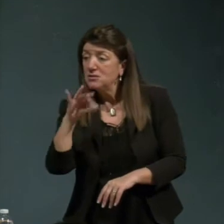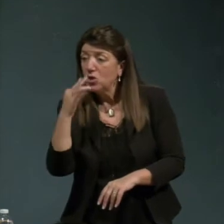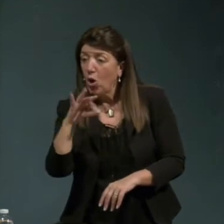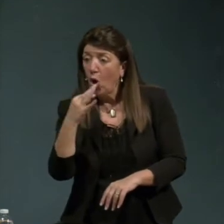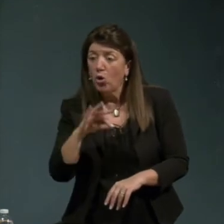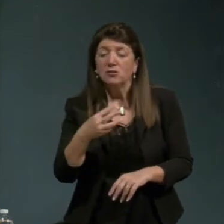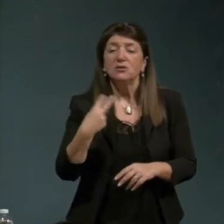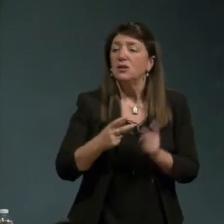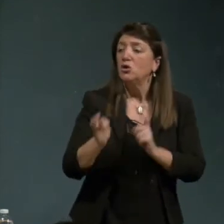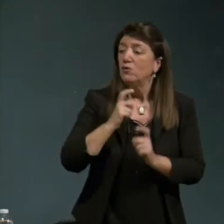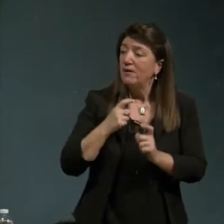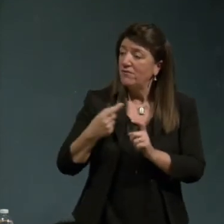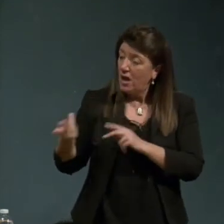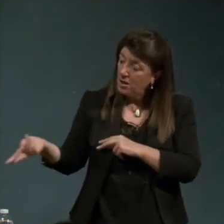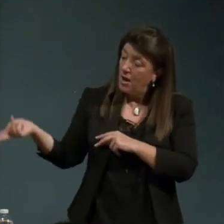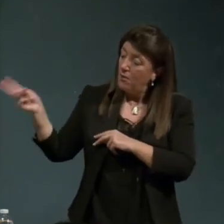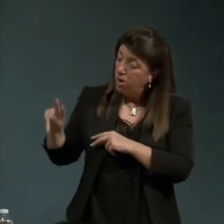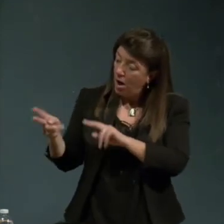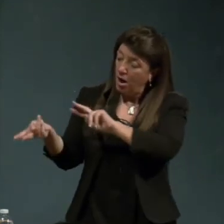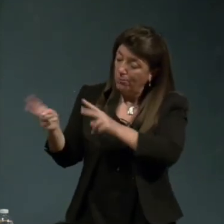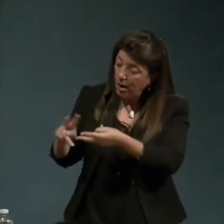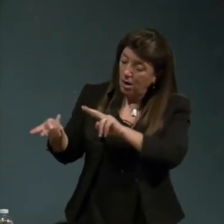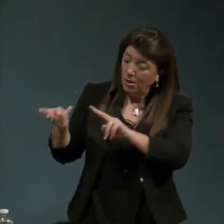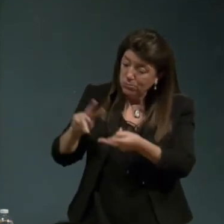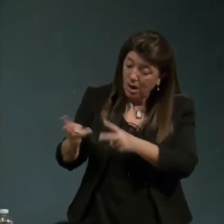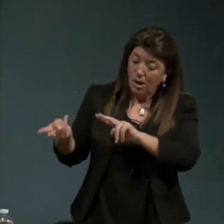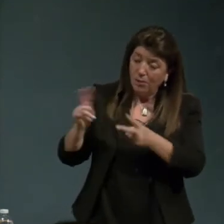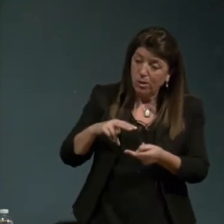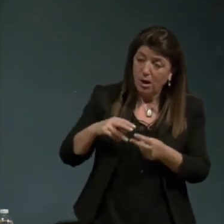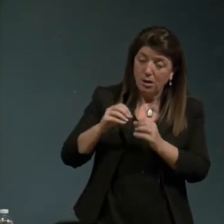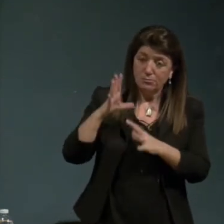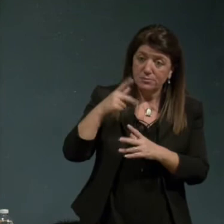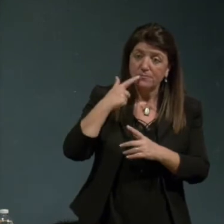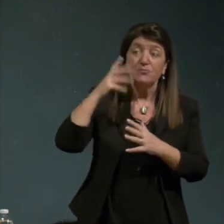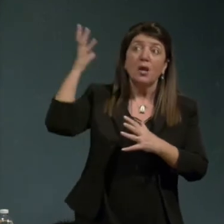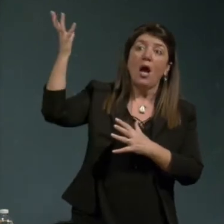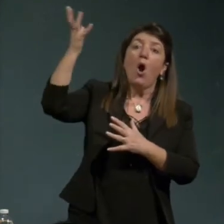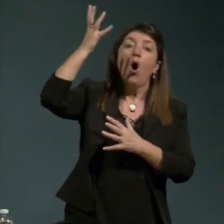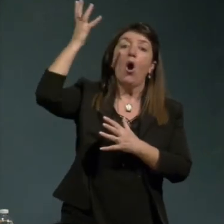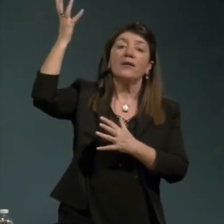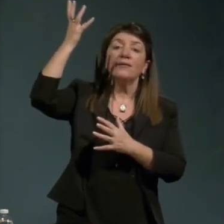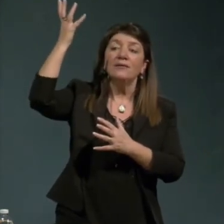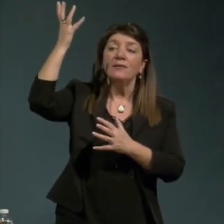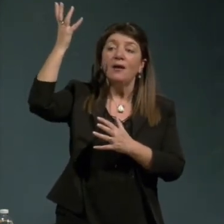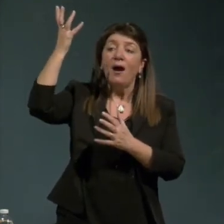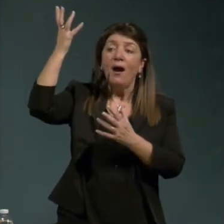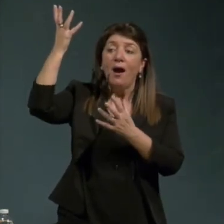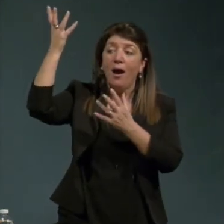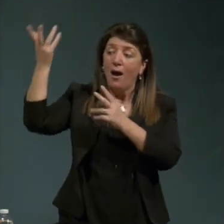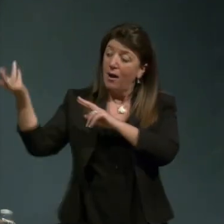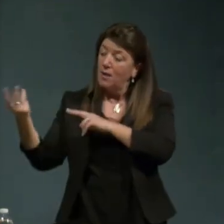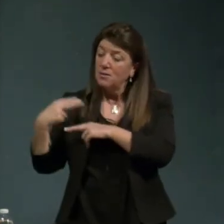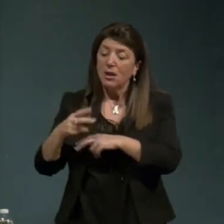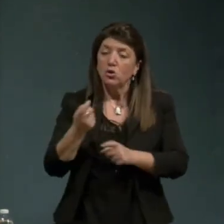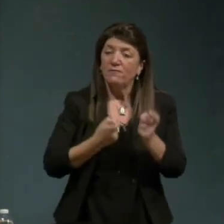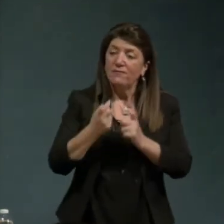le traduzione le le traduzione sono elementi che traduzcono la realtà i